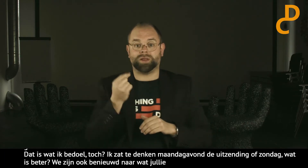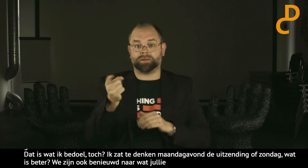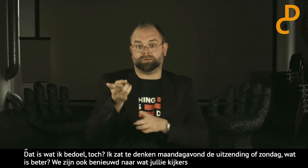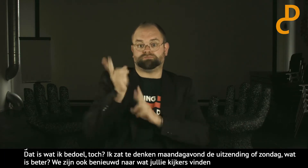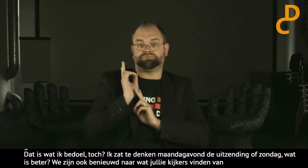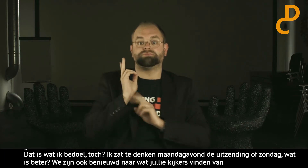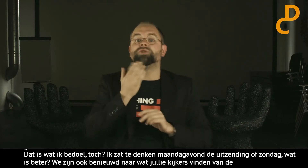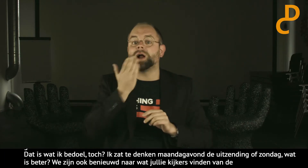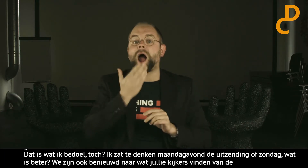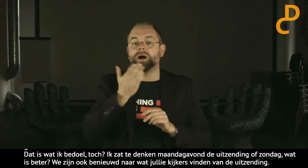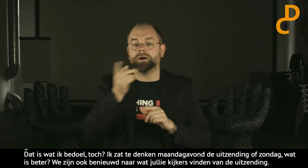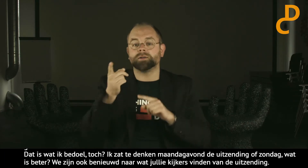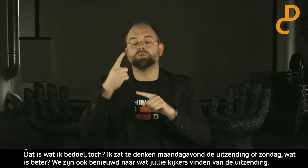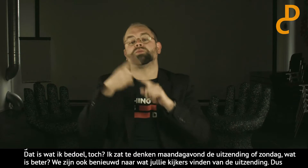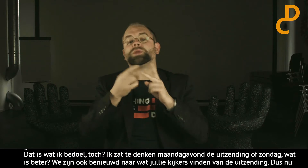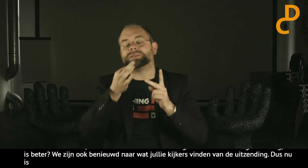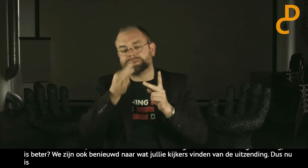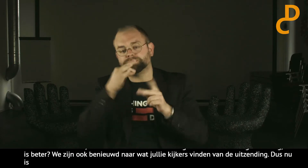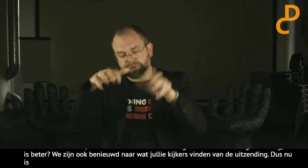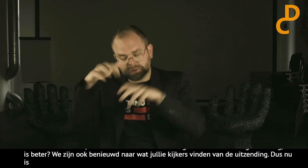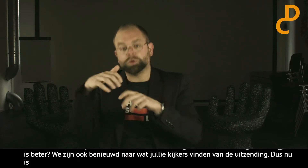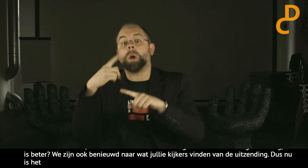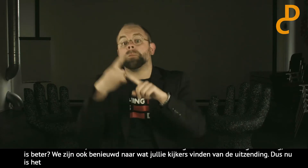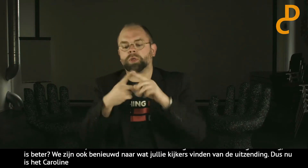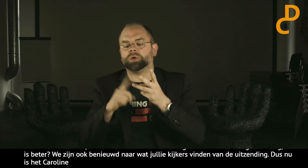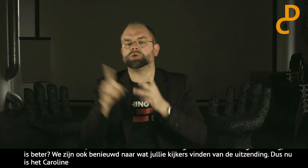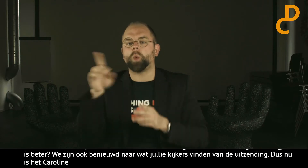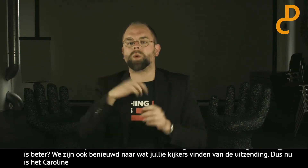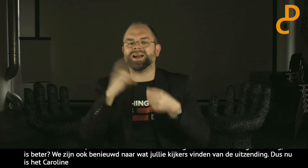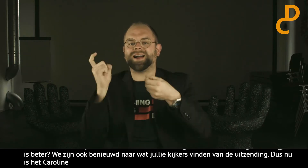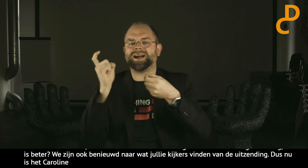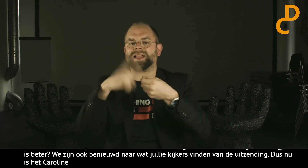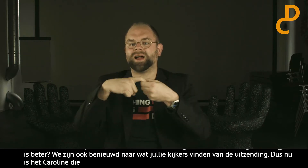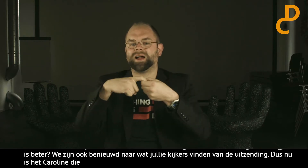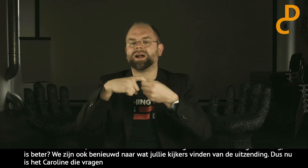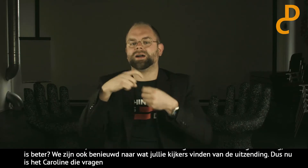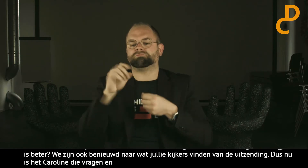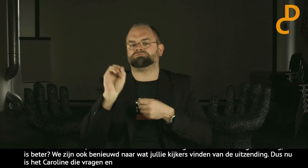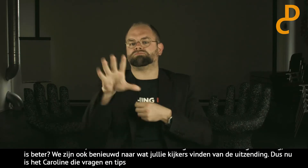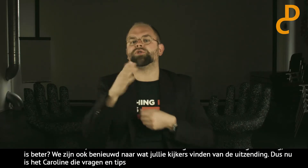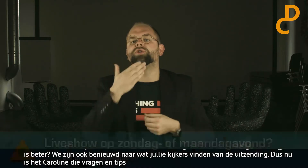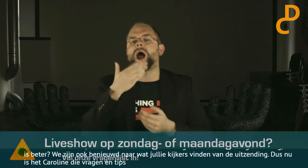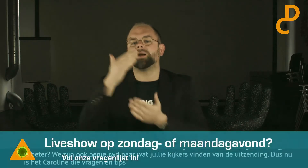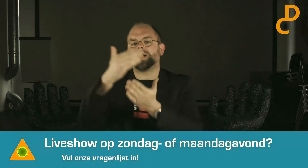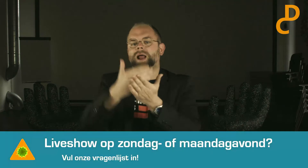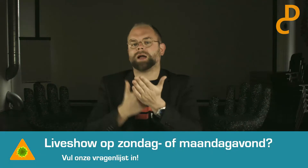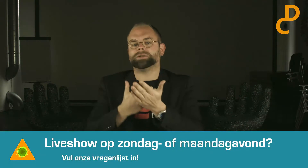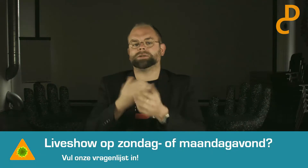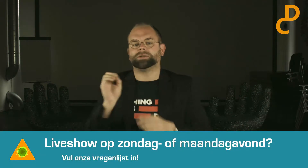Dus nu zit Carolien vragen en tips te verzamelen, maar ook wordt er